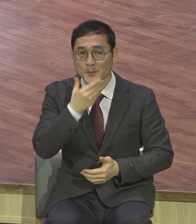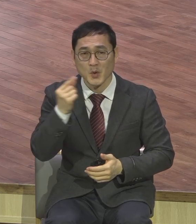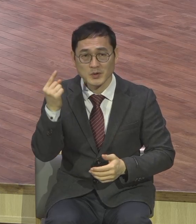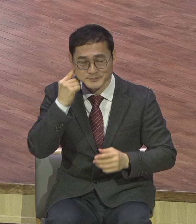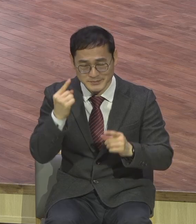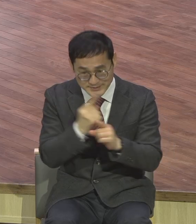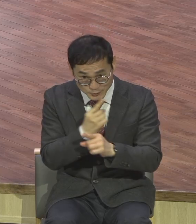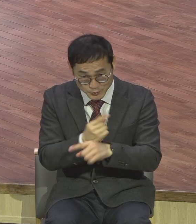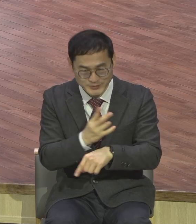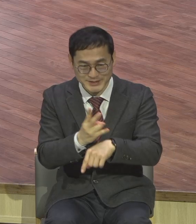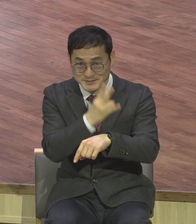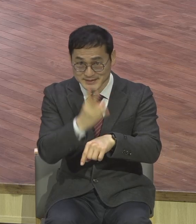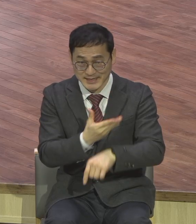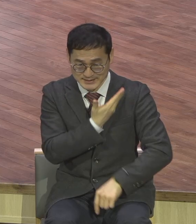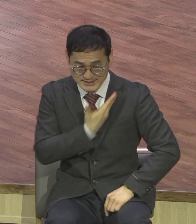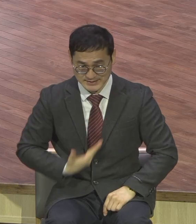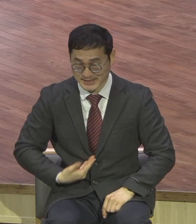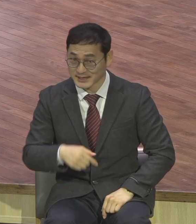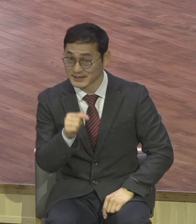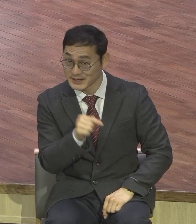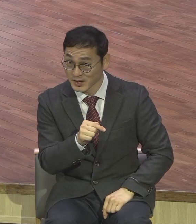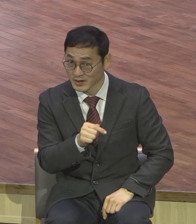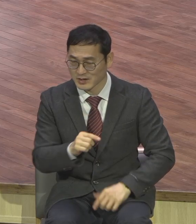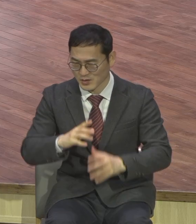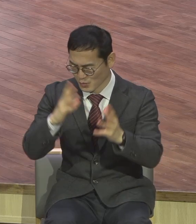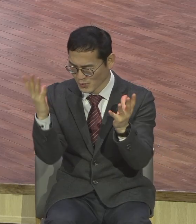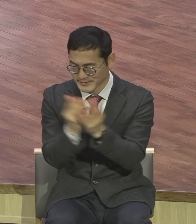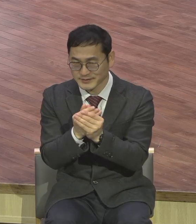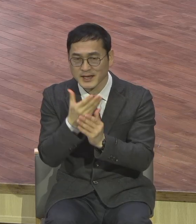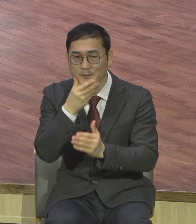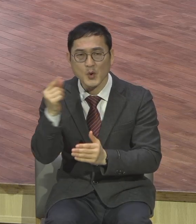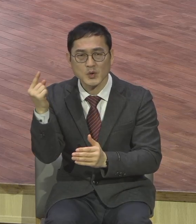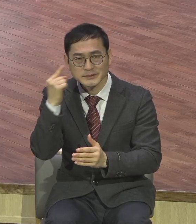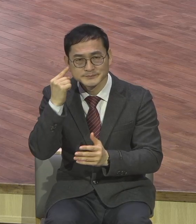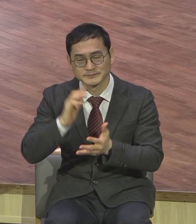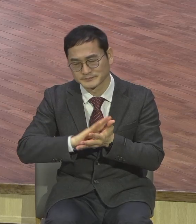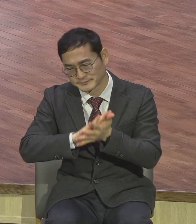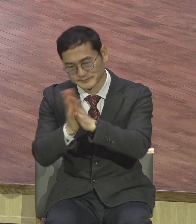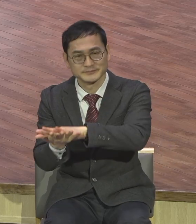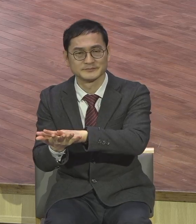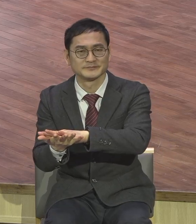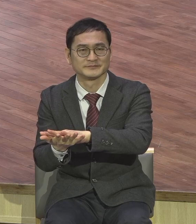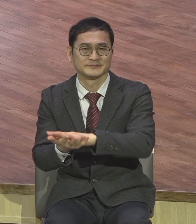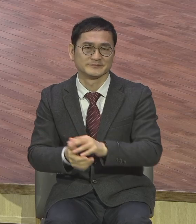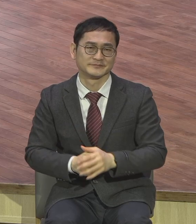결국은 뭡니까 절대 보금체질을 말합니다 절대 보금체질 되라는 것입니다